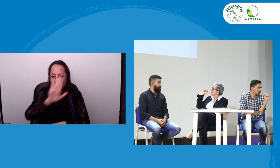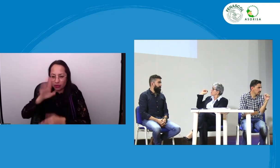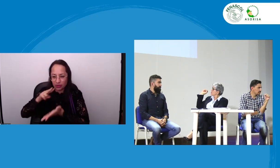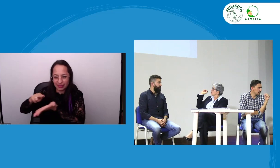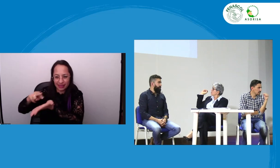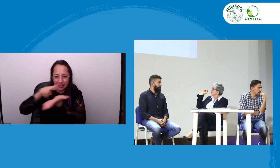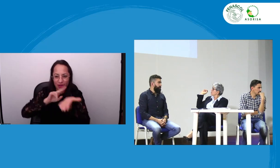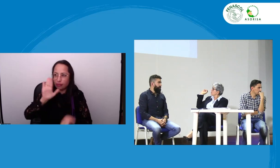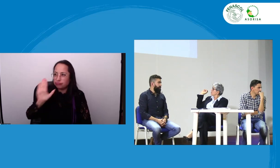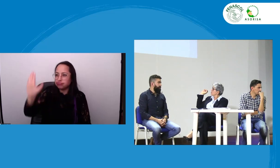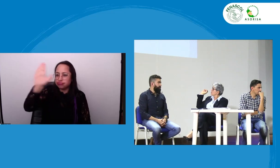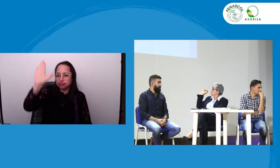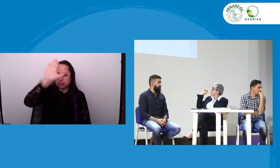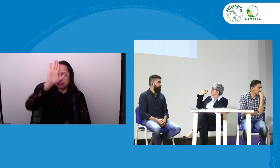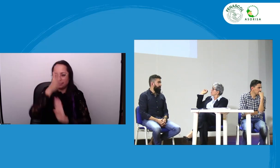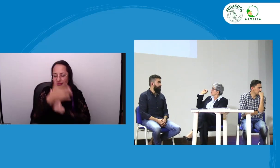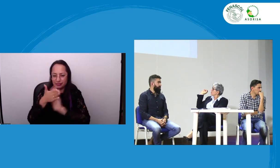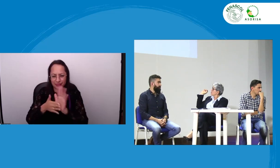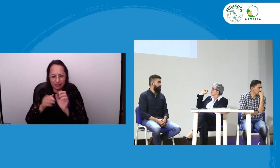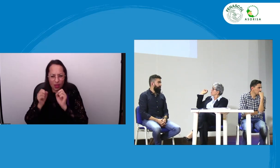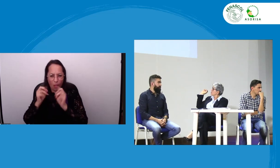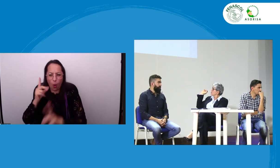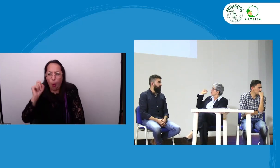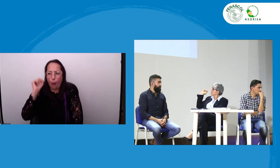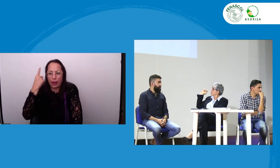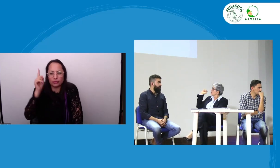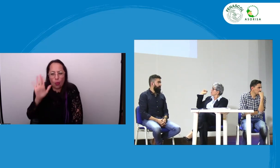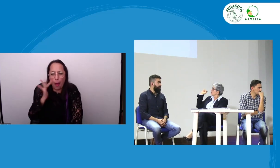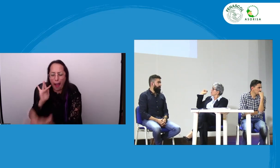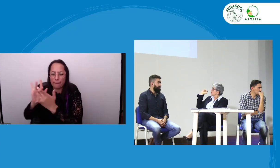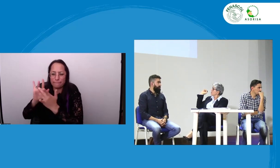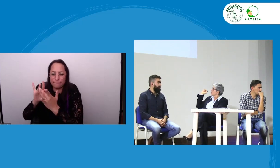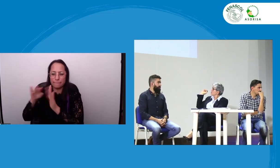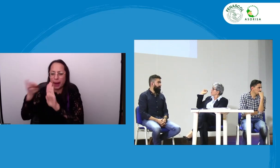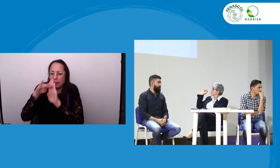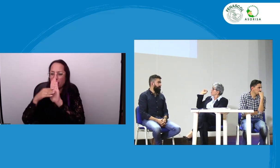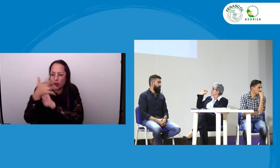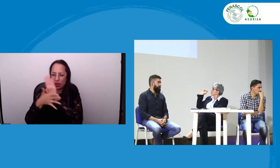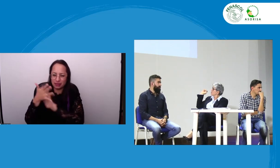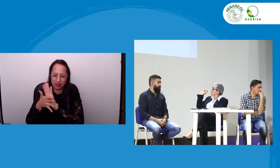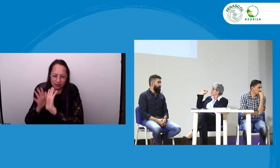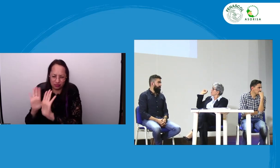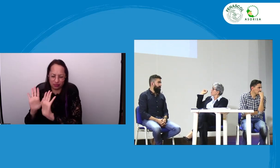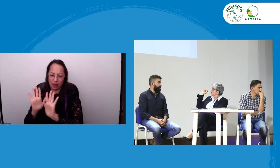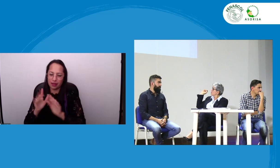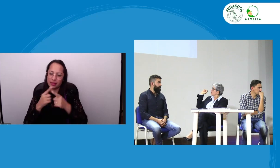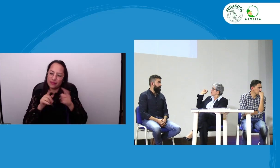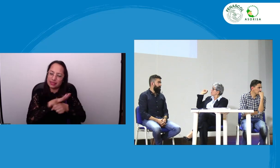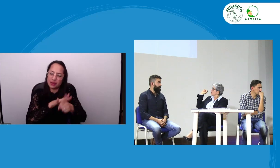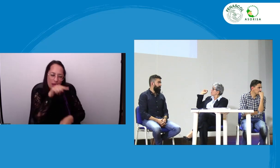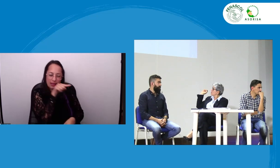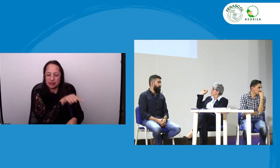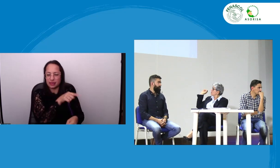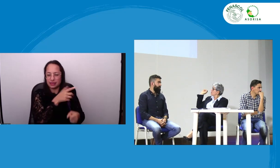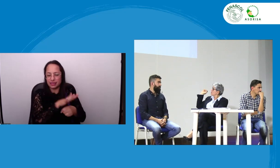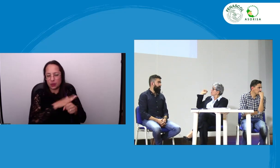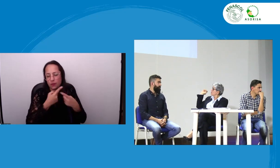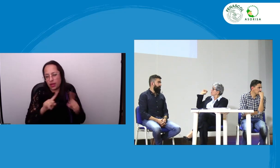acuerdo obviamente hay que reconocer las variaciones dialectales en el país pero digamos que es importante tener claros los parámetros